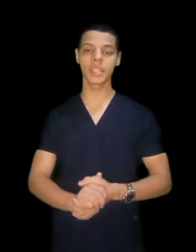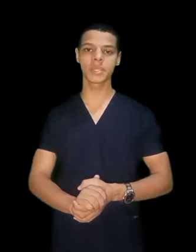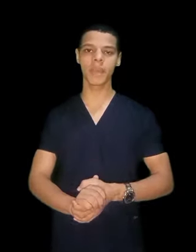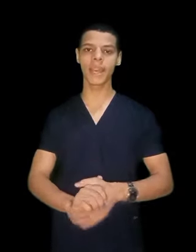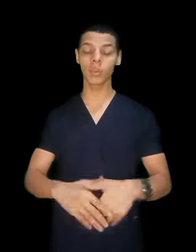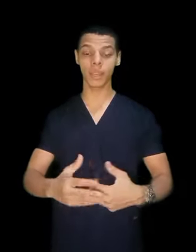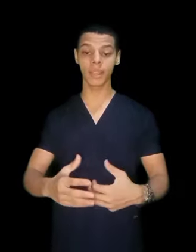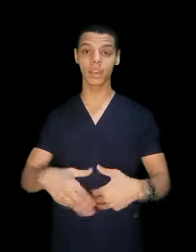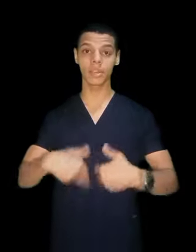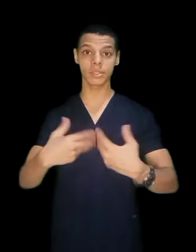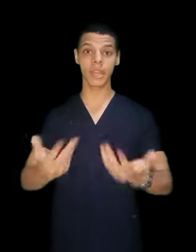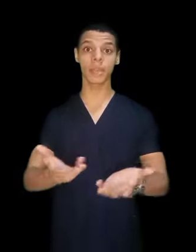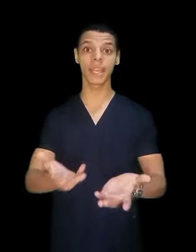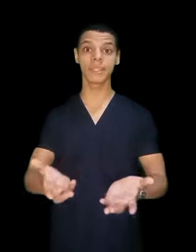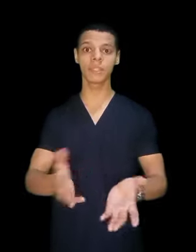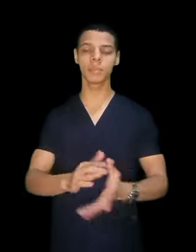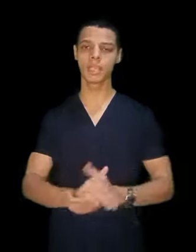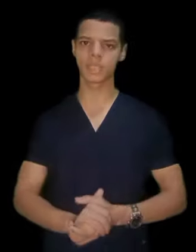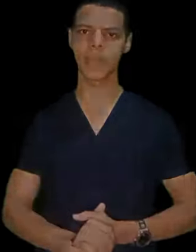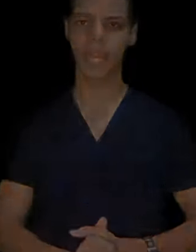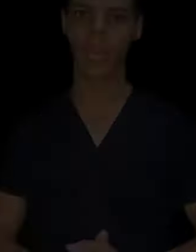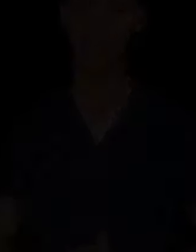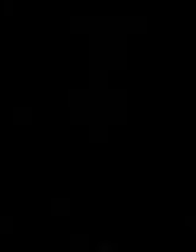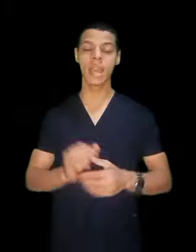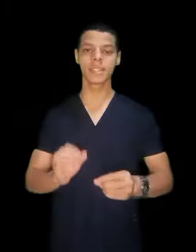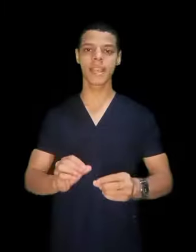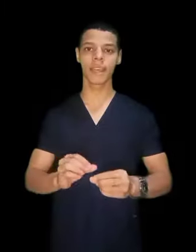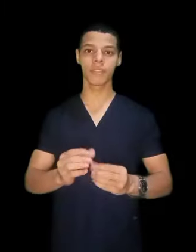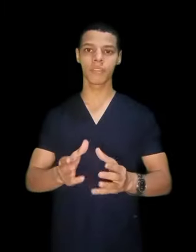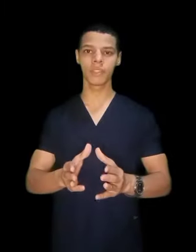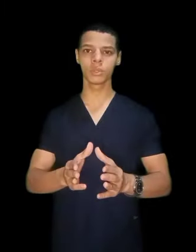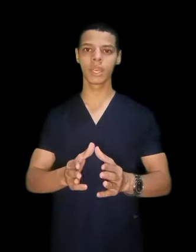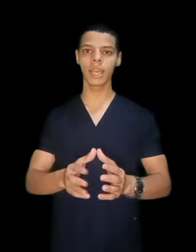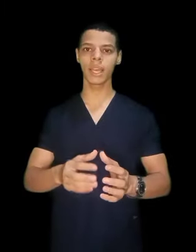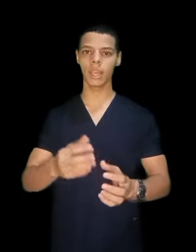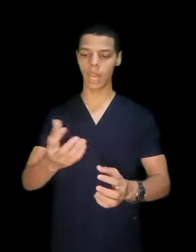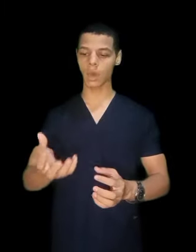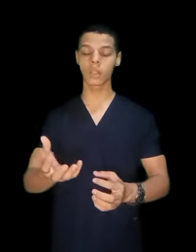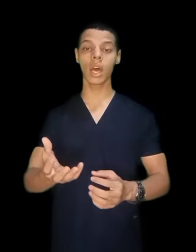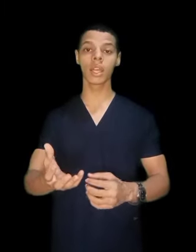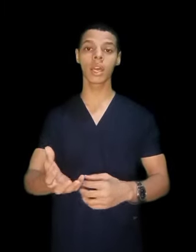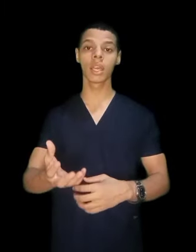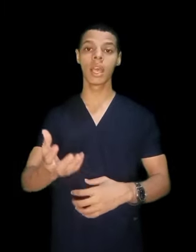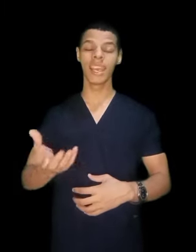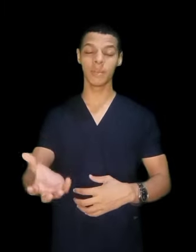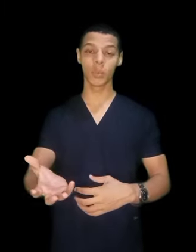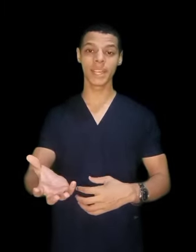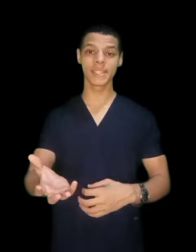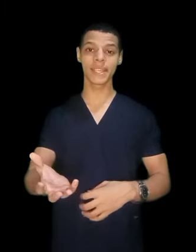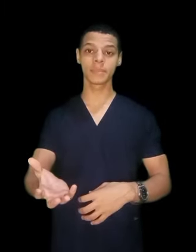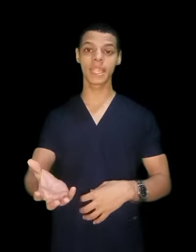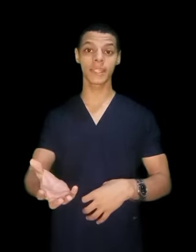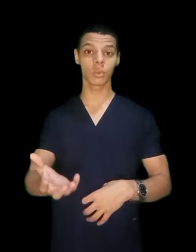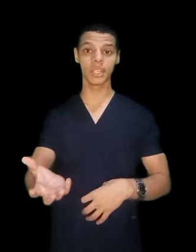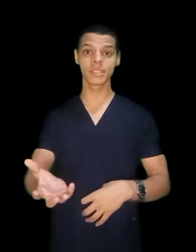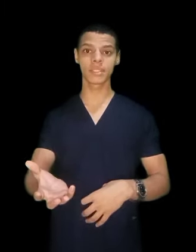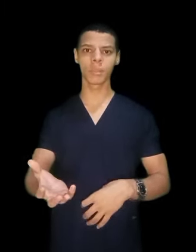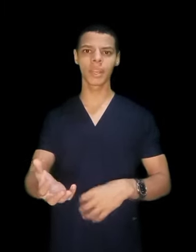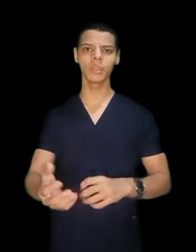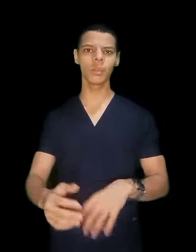بالنسبة لك والخيار صعب جدا بالنسبة لك لذلك في الفيديو ده هوضح لك المميزات بتاعة كلية التمريد